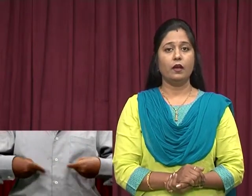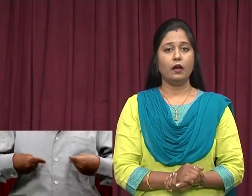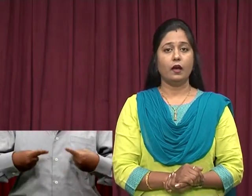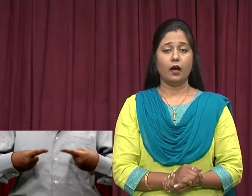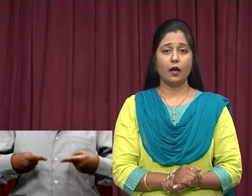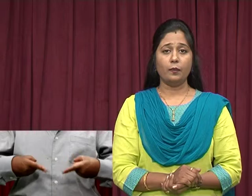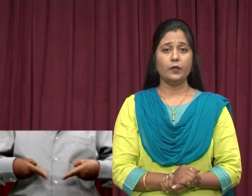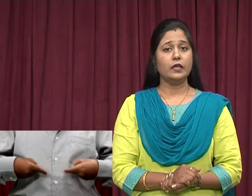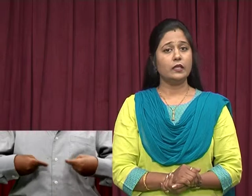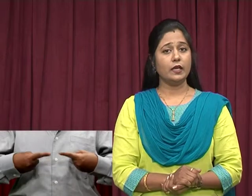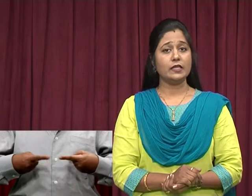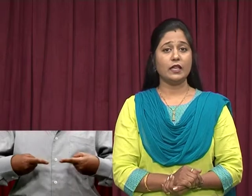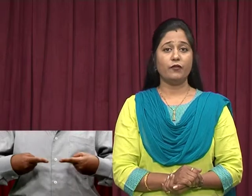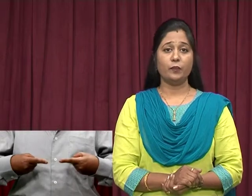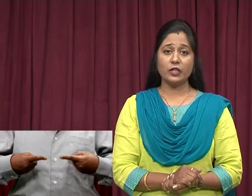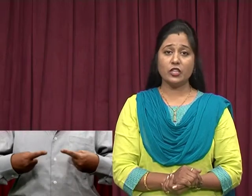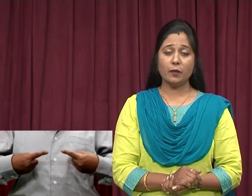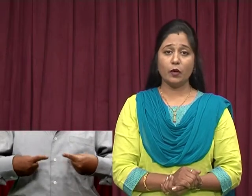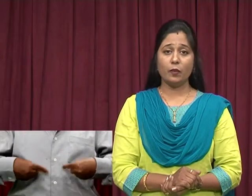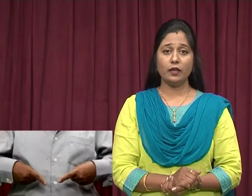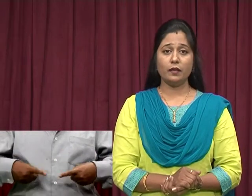अब ठीक इसके विपरित दिशा में घुमाईए